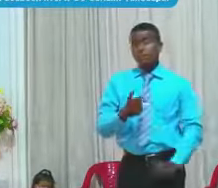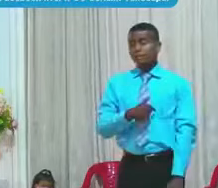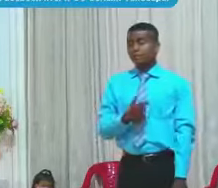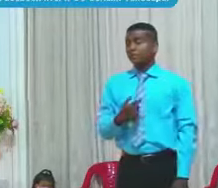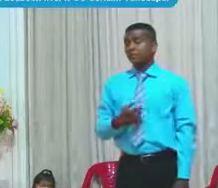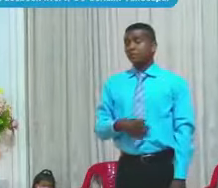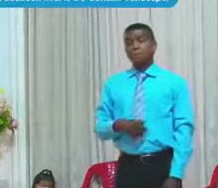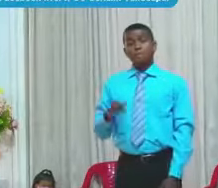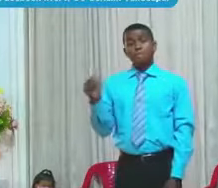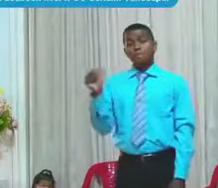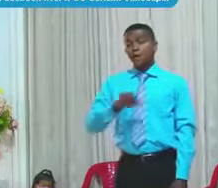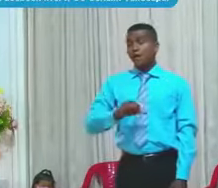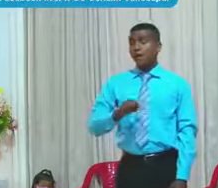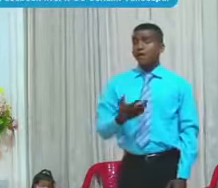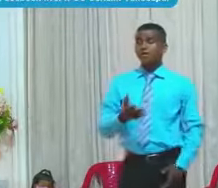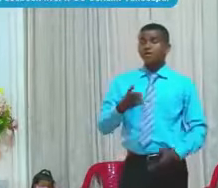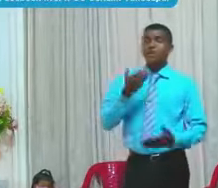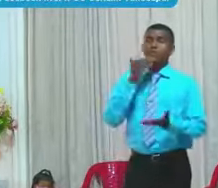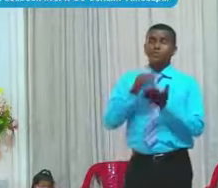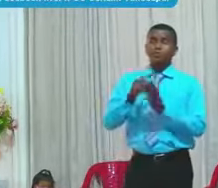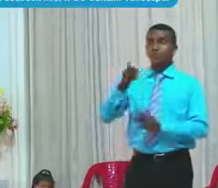Cuando Dios Empieza a bendecirlo